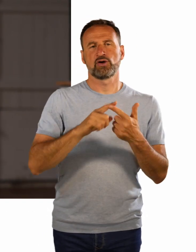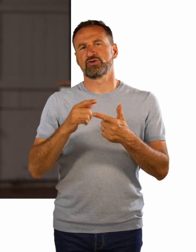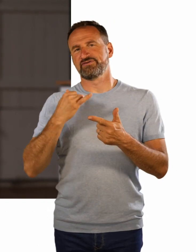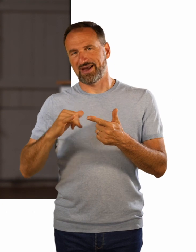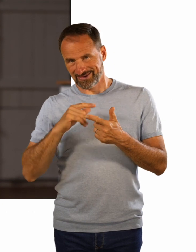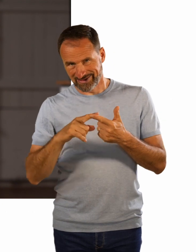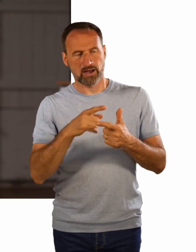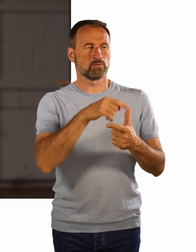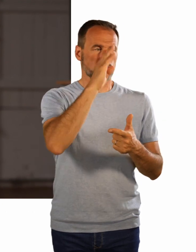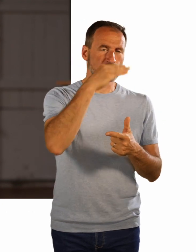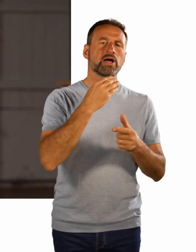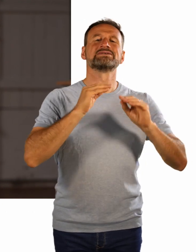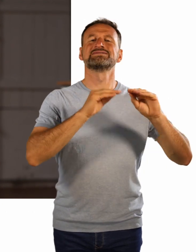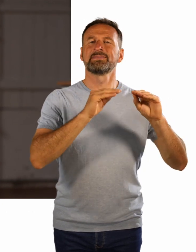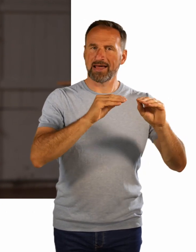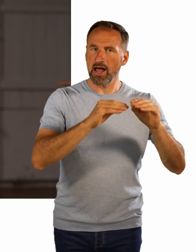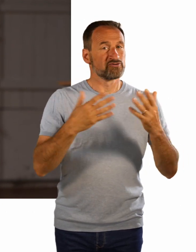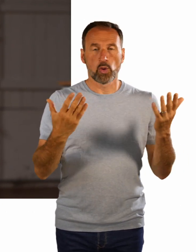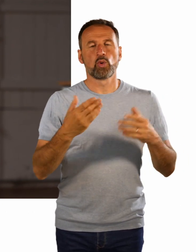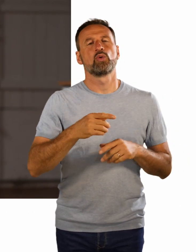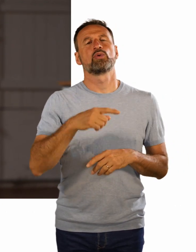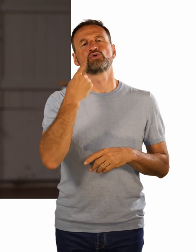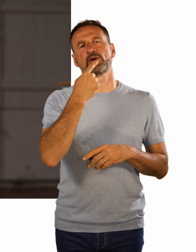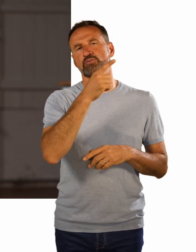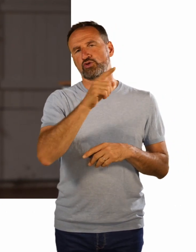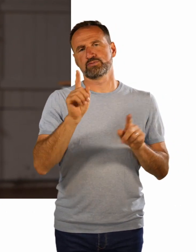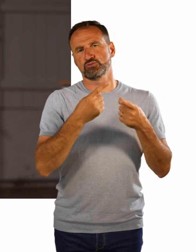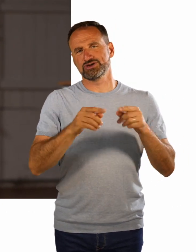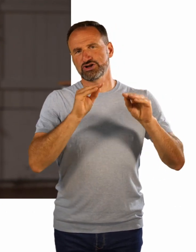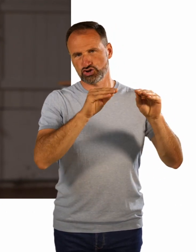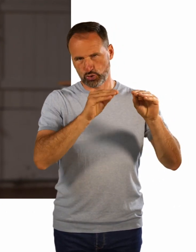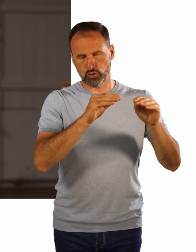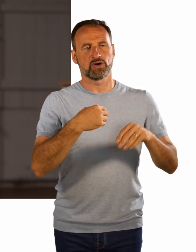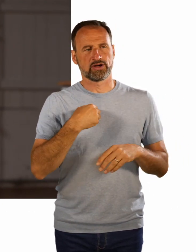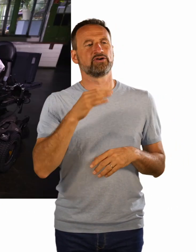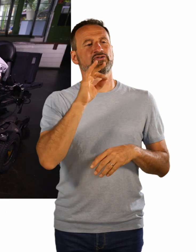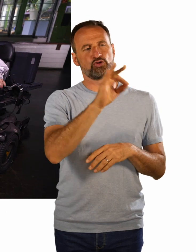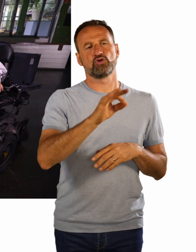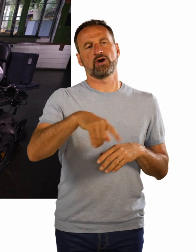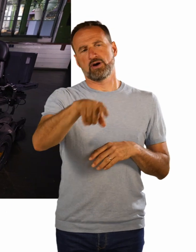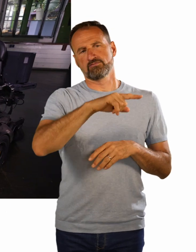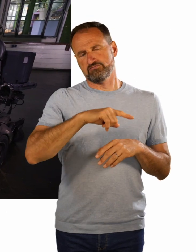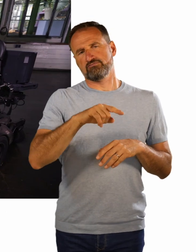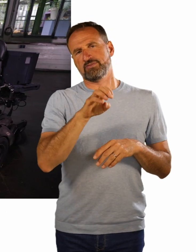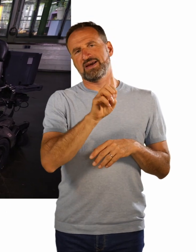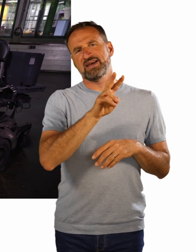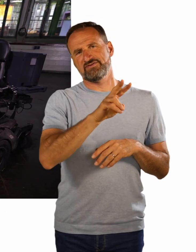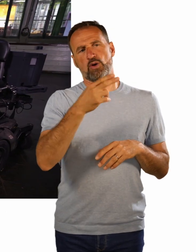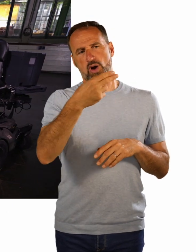Dortmunder Musikschule und geben dort Seminarunterricht für die e.V.H. und nachmittags sind wir dann an der TU